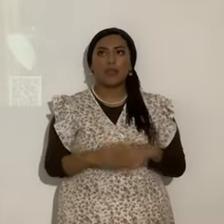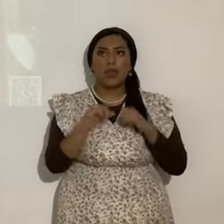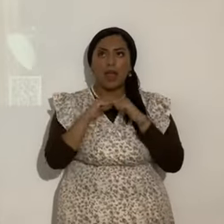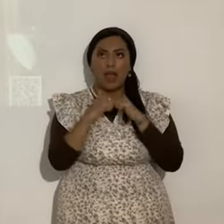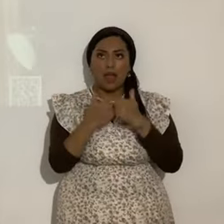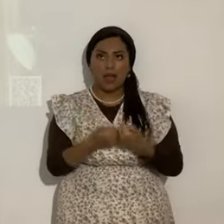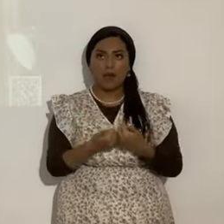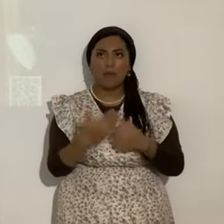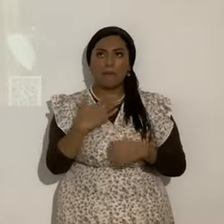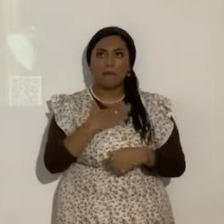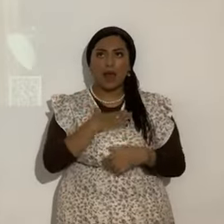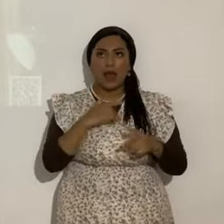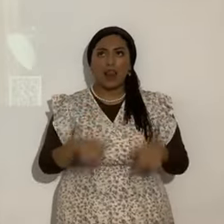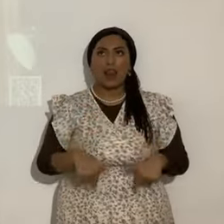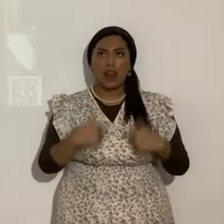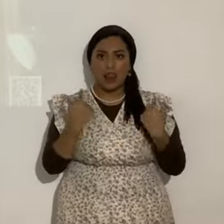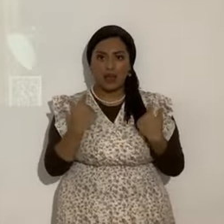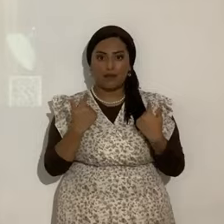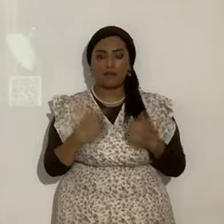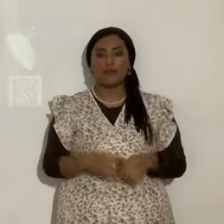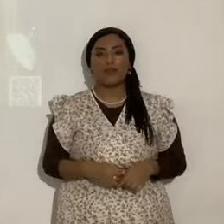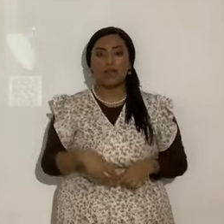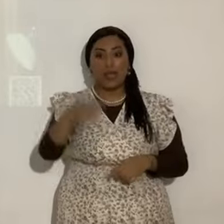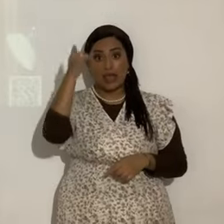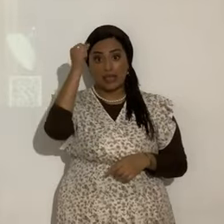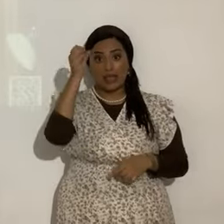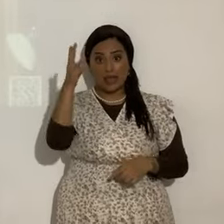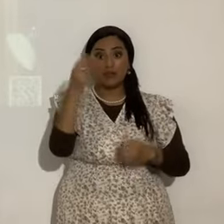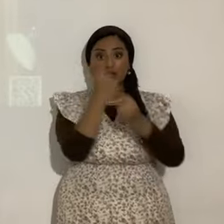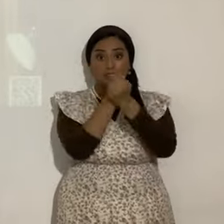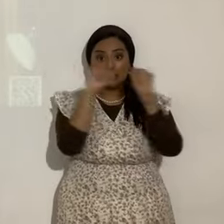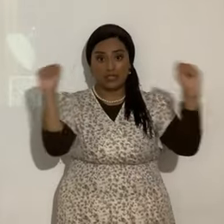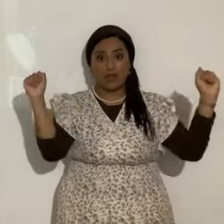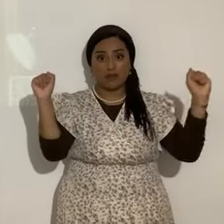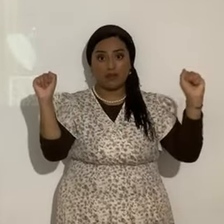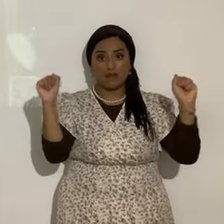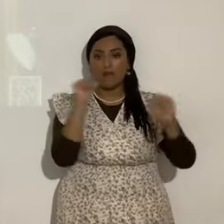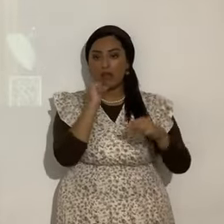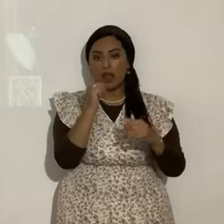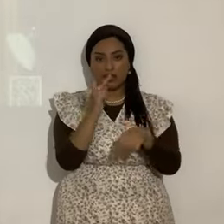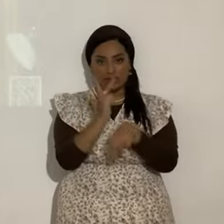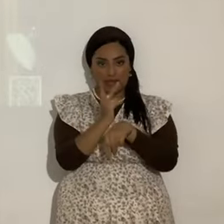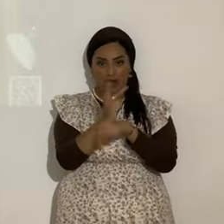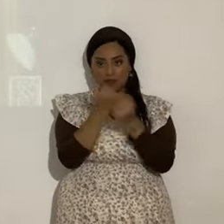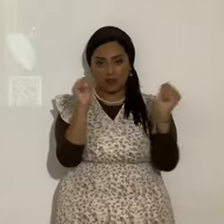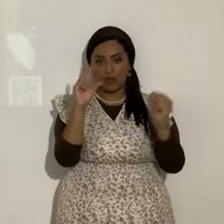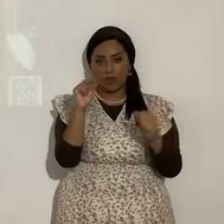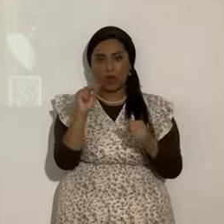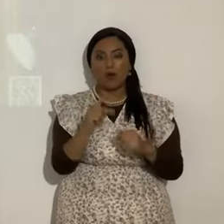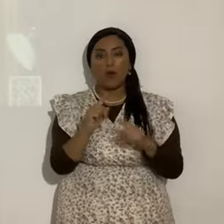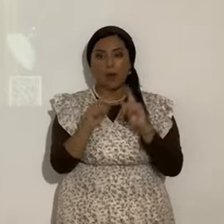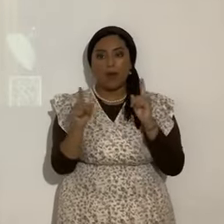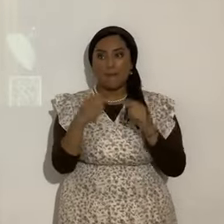Yahshua salva no gozo y paz no el doctor palacio solamente Yahshua salva su sangre bendita pero arrepintiéndose de los pecados